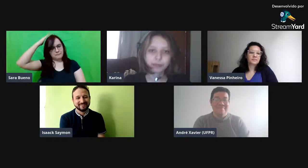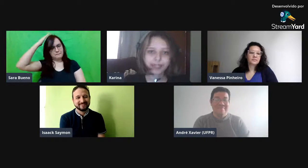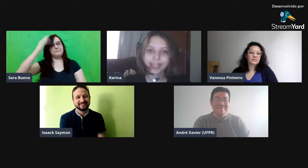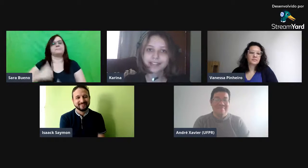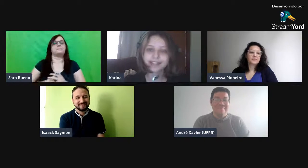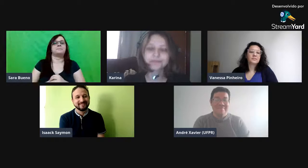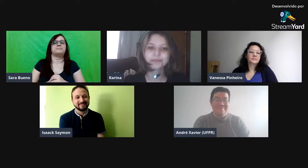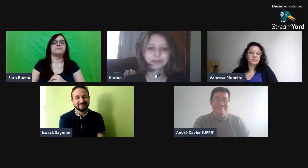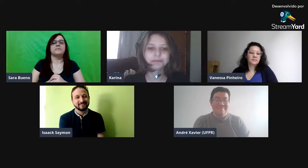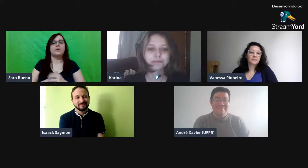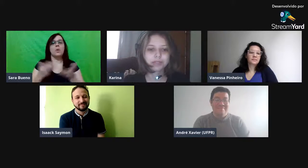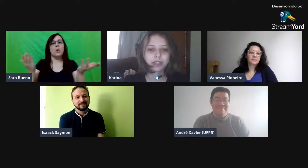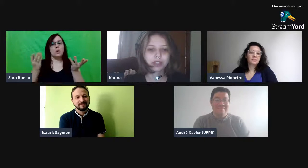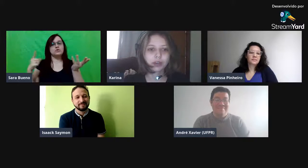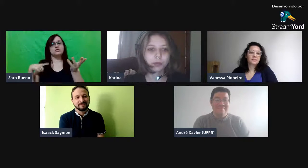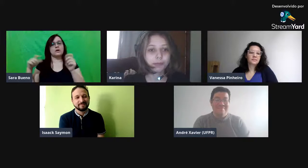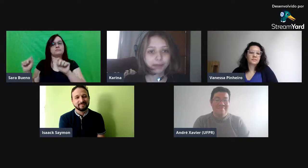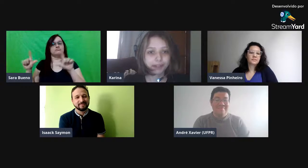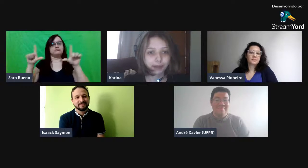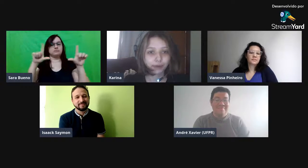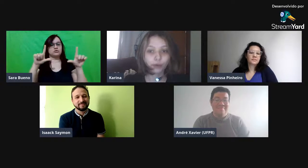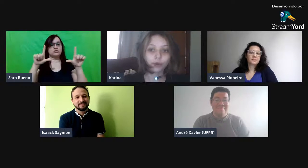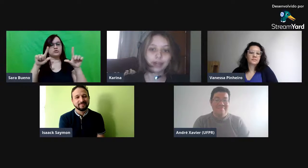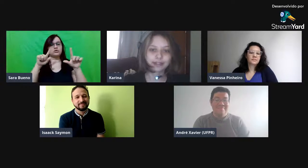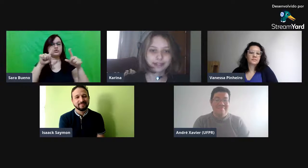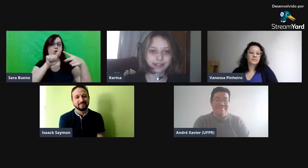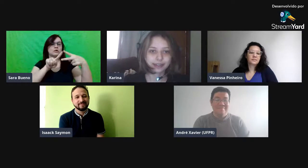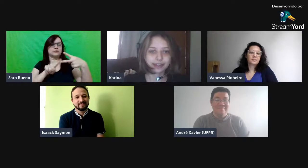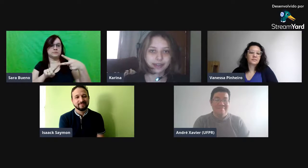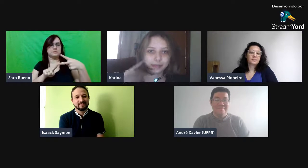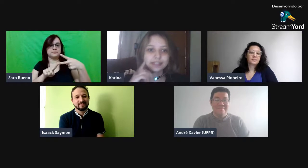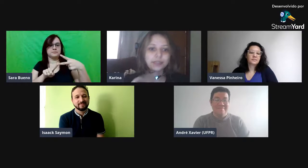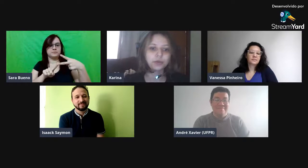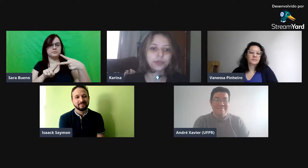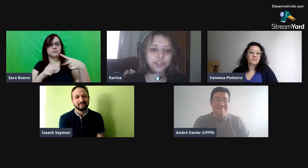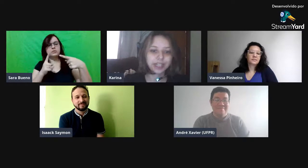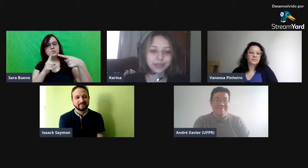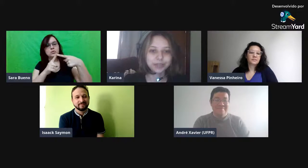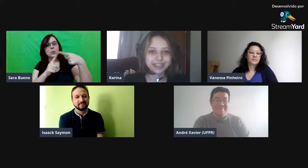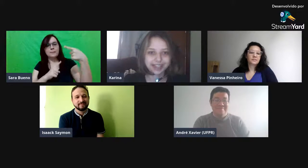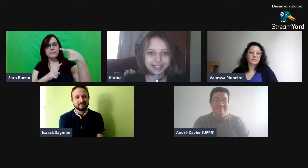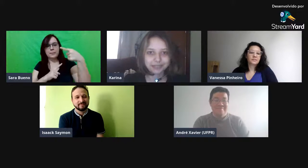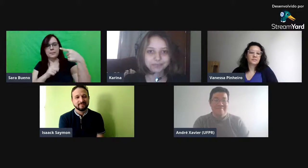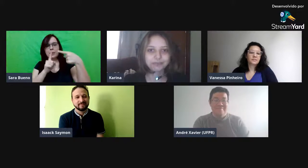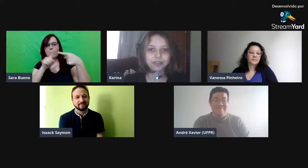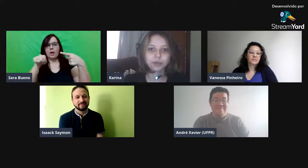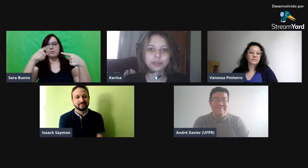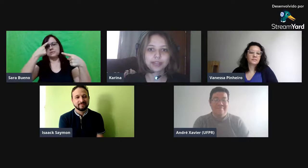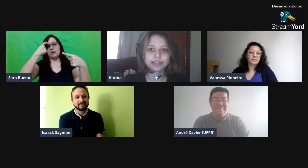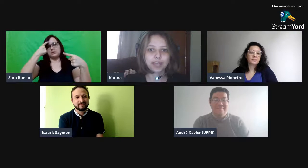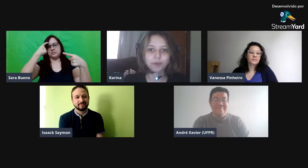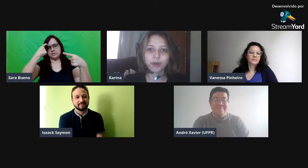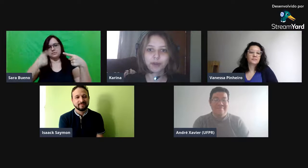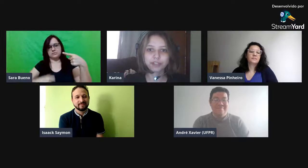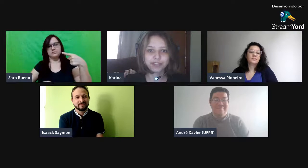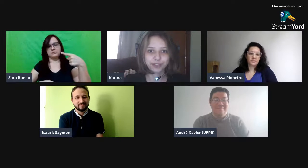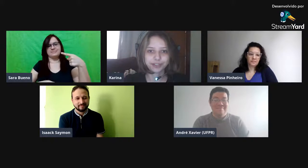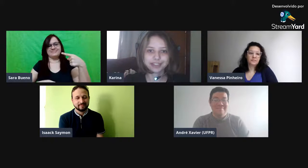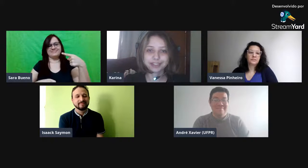painéis. O primeiro painel a ser apresentado hoje é do Isaac, do Isaac Simon Alves Feitosa Silva.